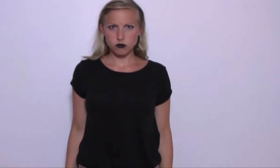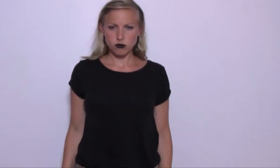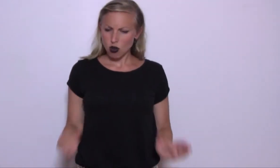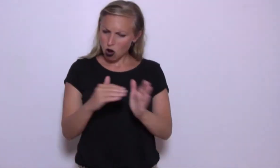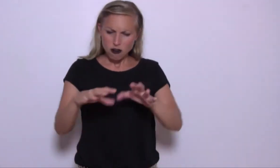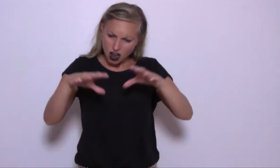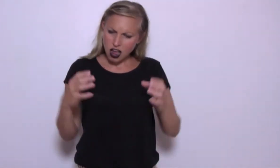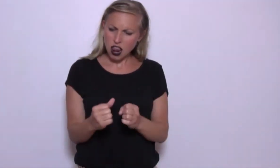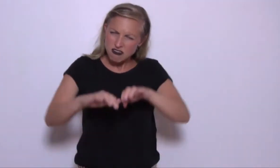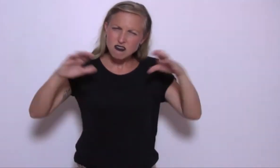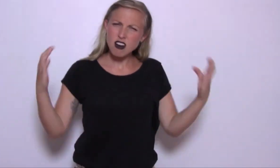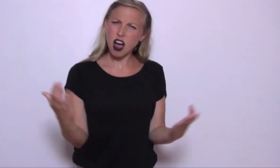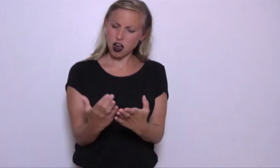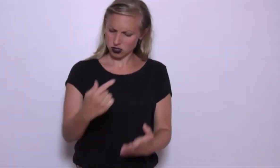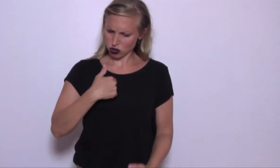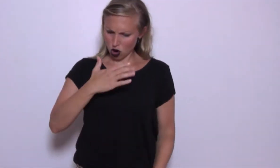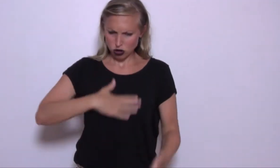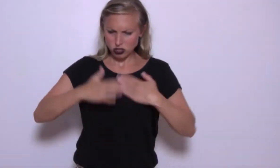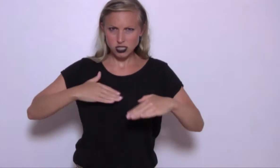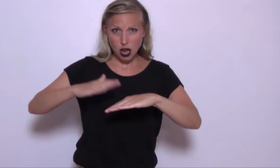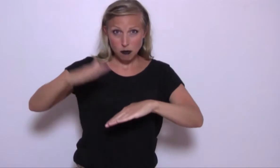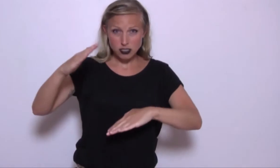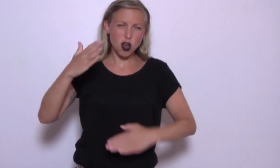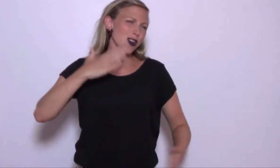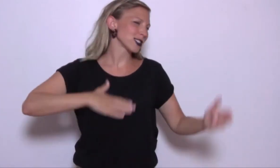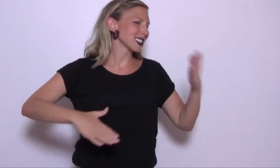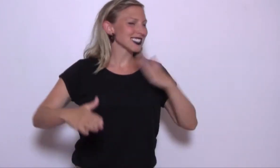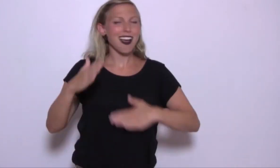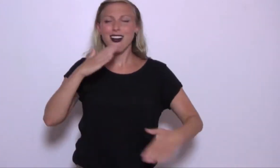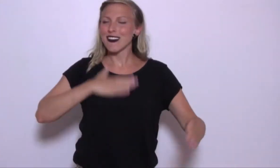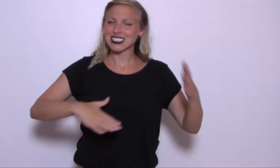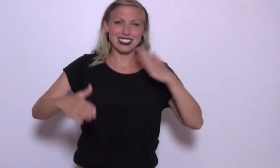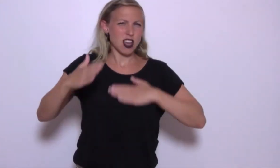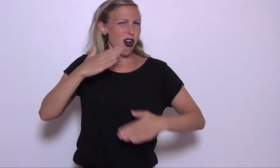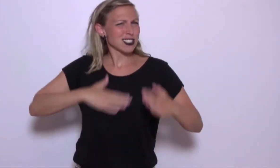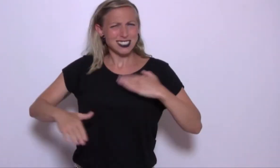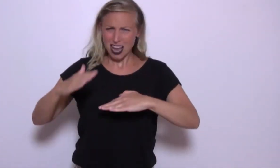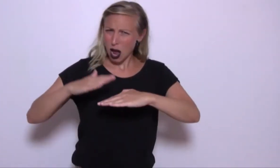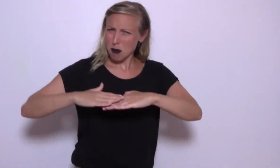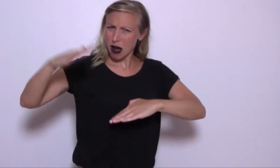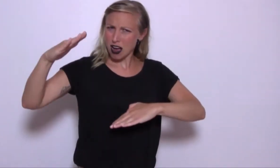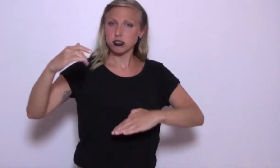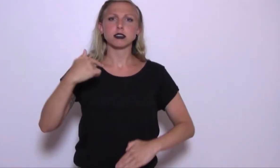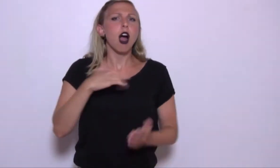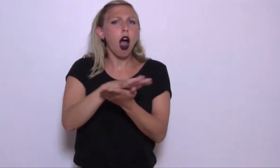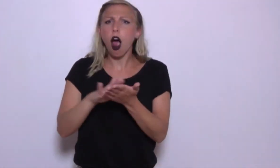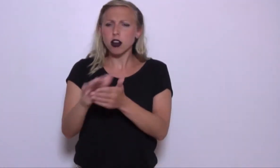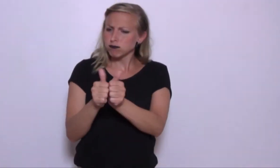Av allting här i världen Jag önskar allra mest Önskar, önskar, önskar allra mest Att aldrig jag ska